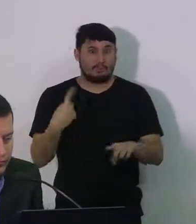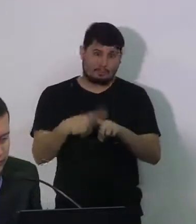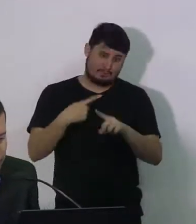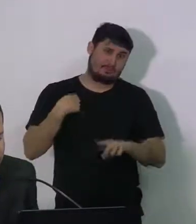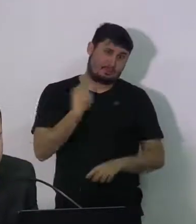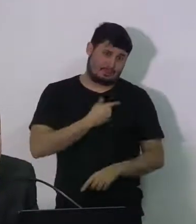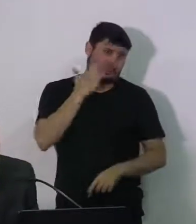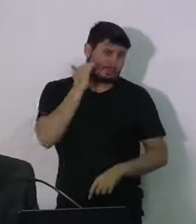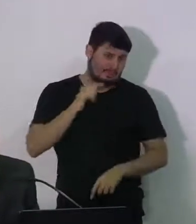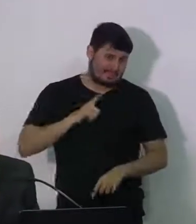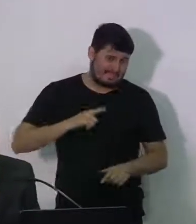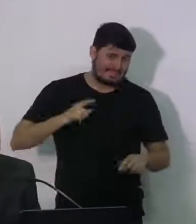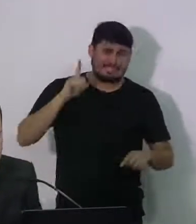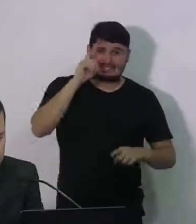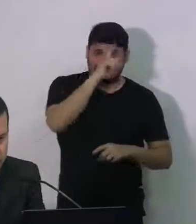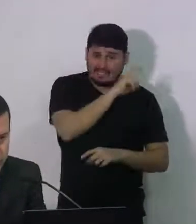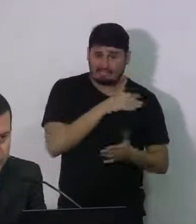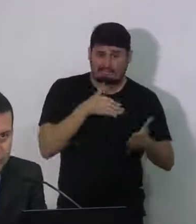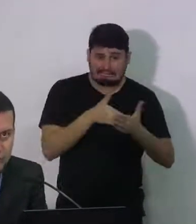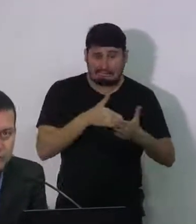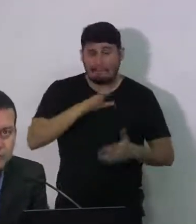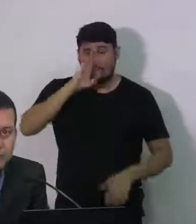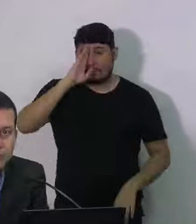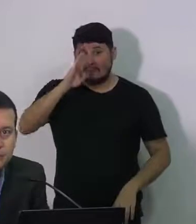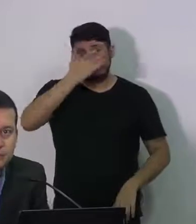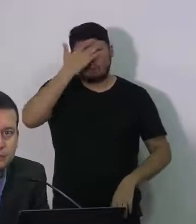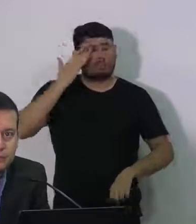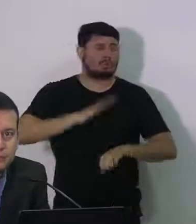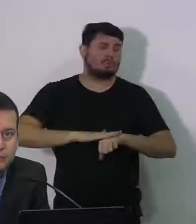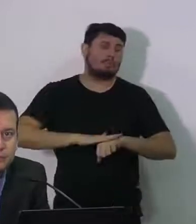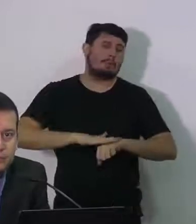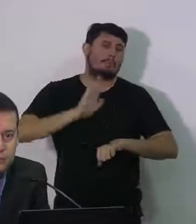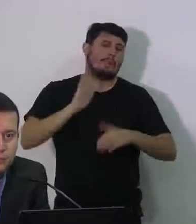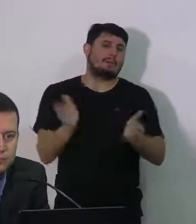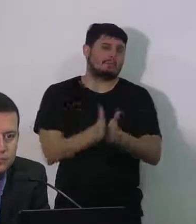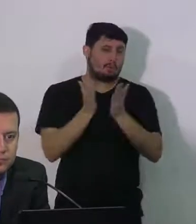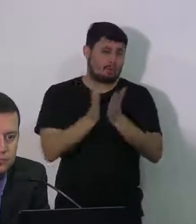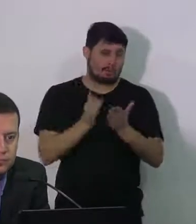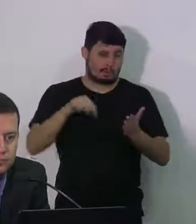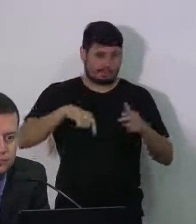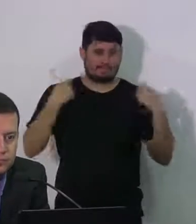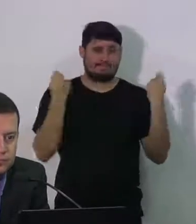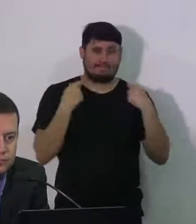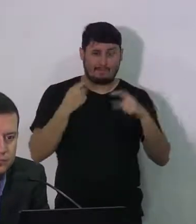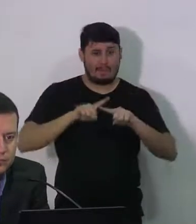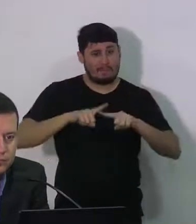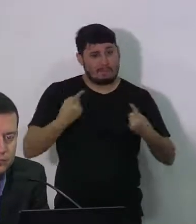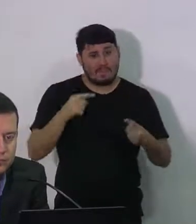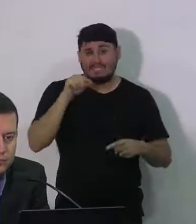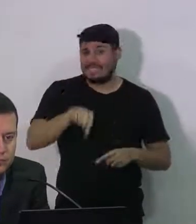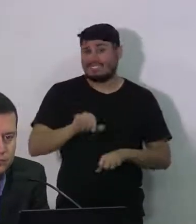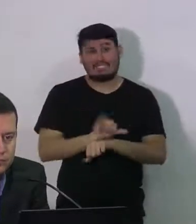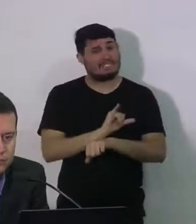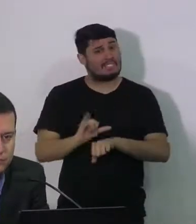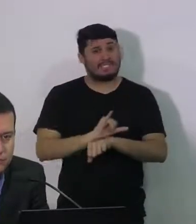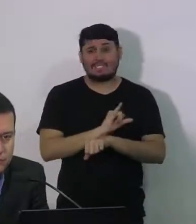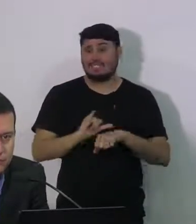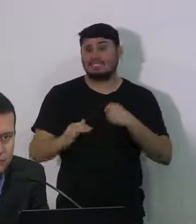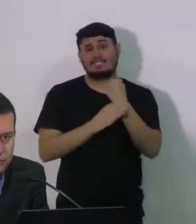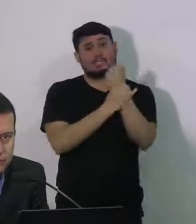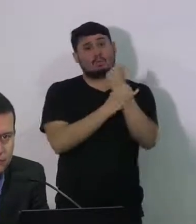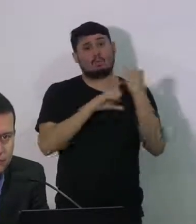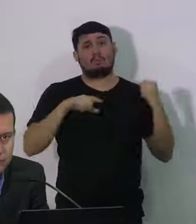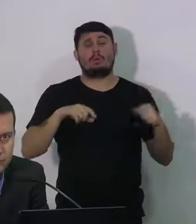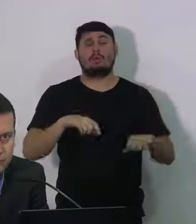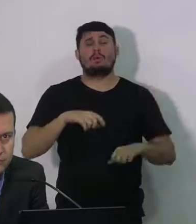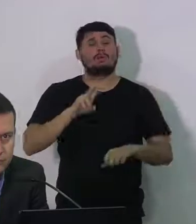isso traz para a população especialmente para a população mais vulnerável do nosso município mas essa é a principal forma de a gente conseguir resguardar